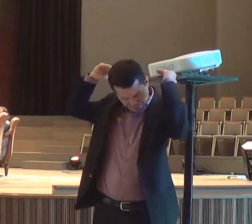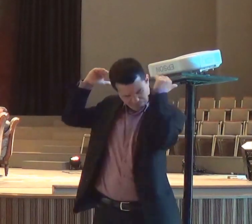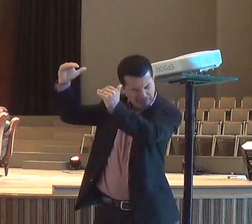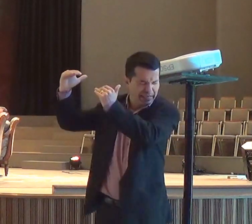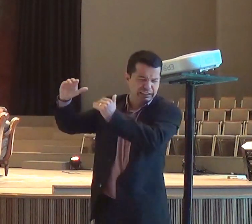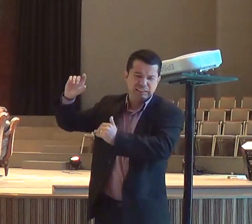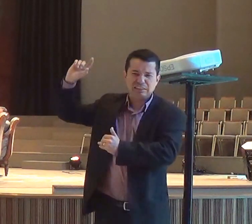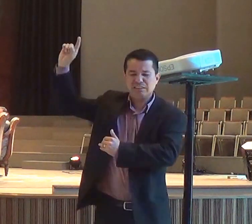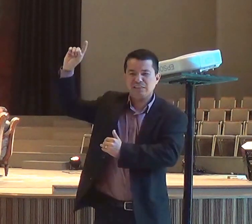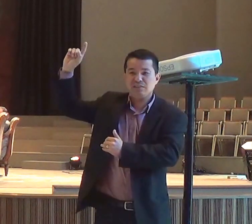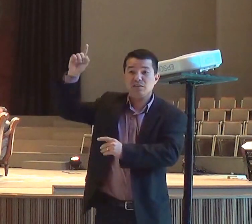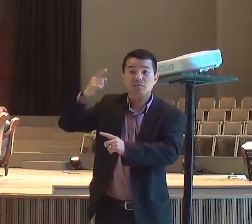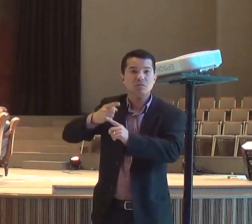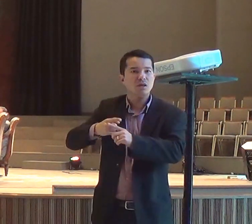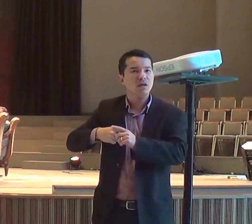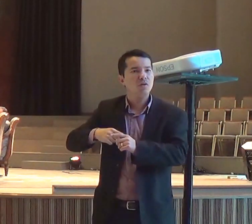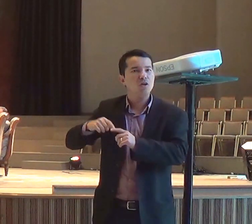por não ter ouvido, a tua voz,